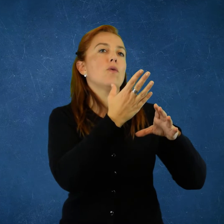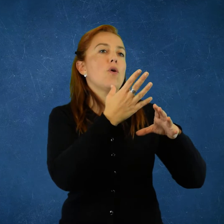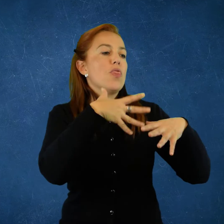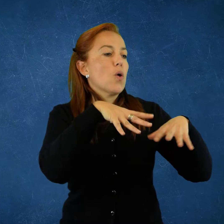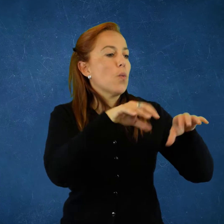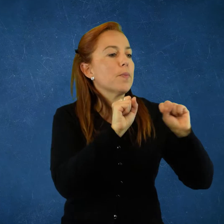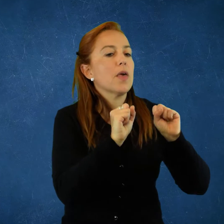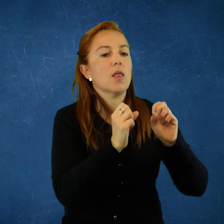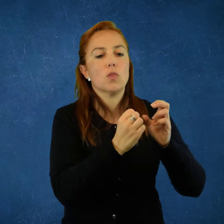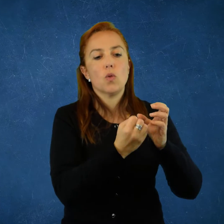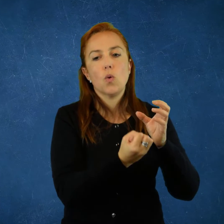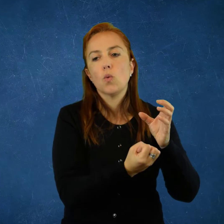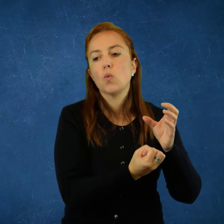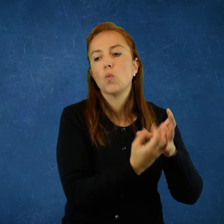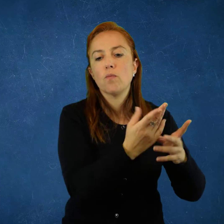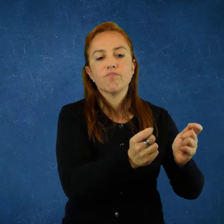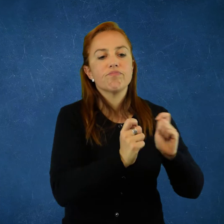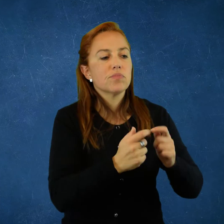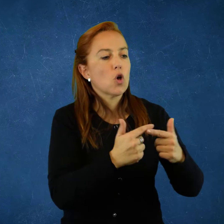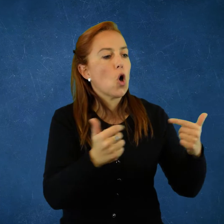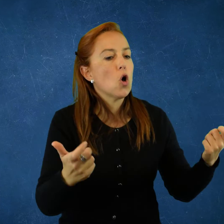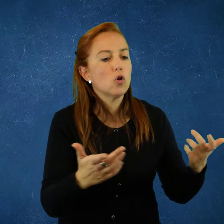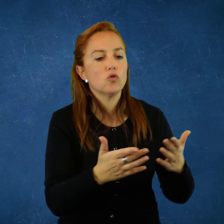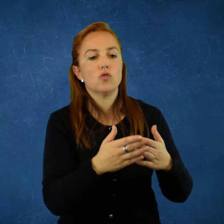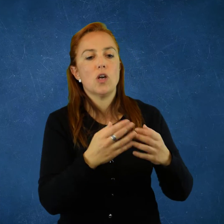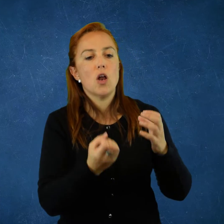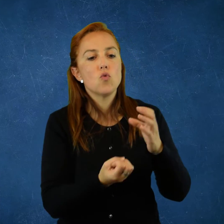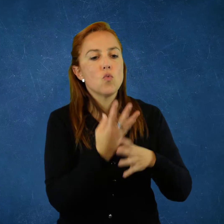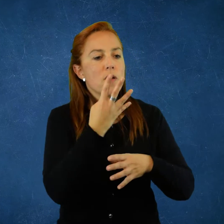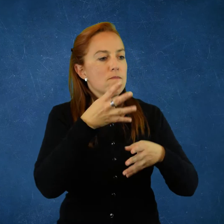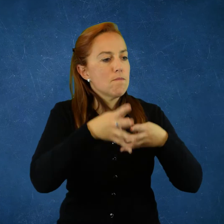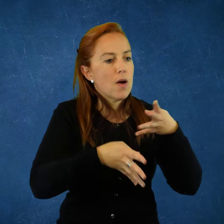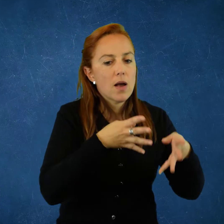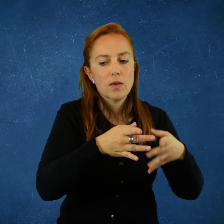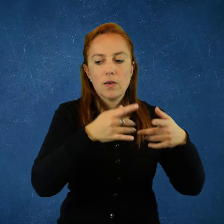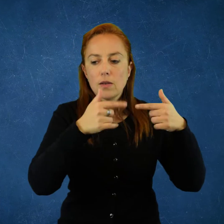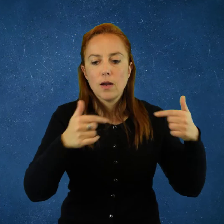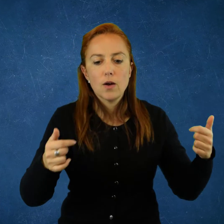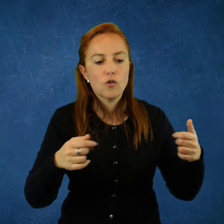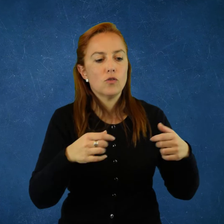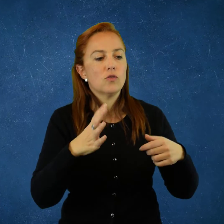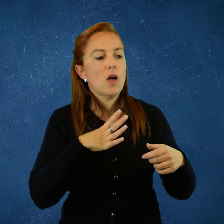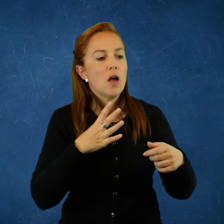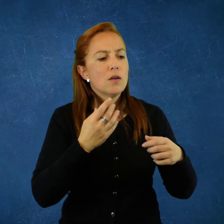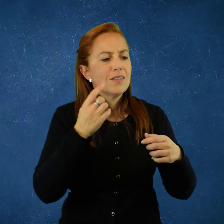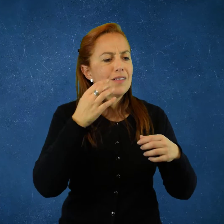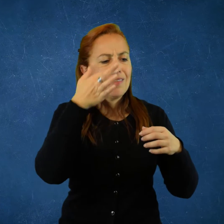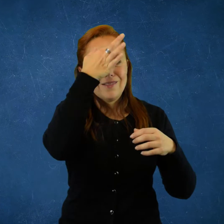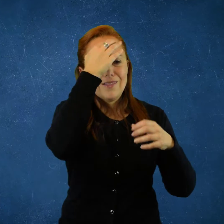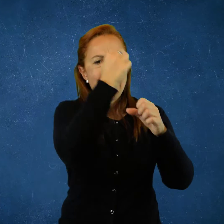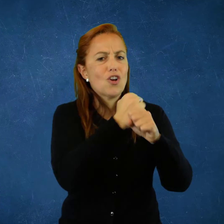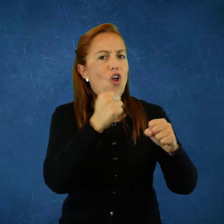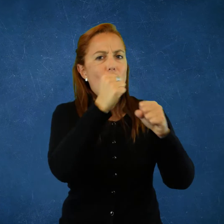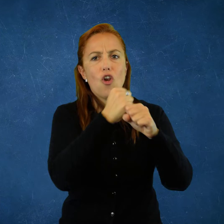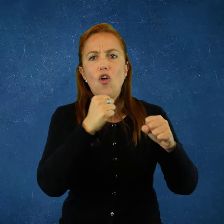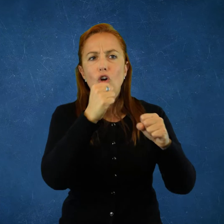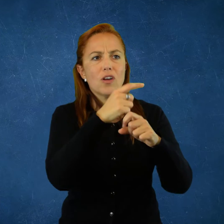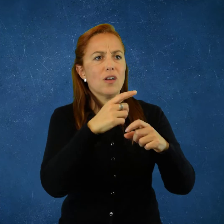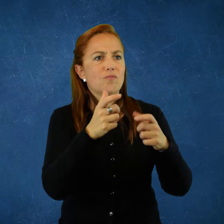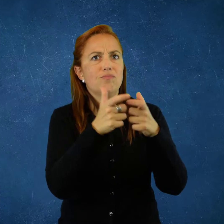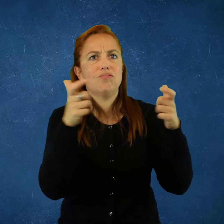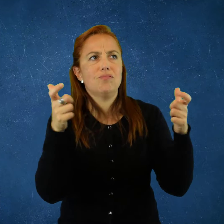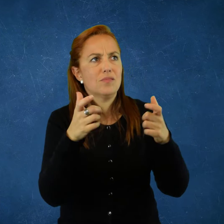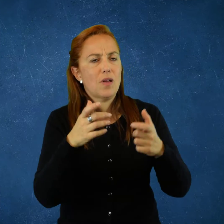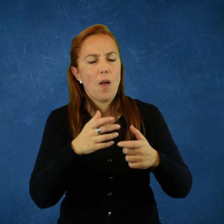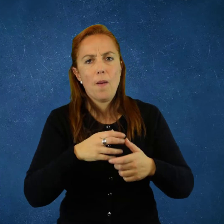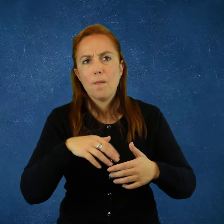lleva a la búsqueda de nuevas posibilidades, de nuevos descubrimientos, de poner en práctica nuevas innovaciones,